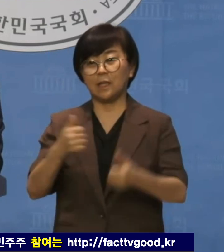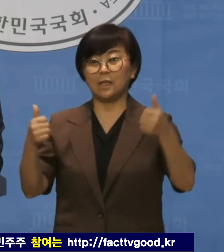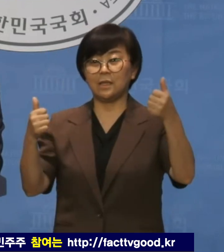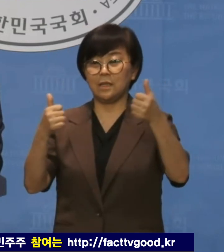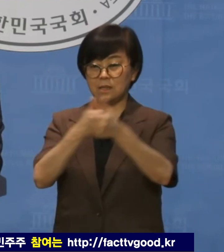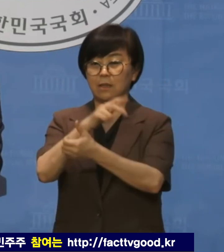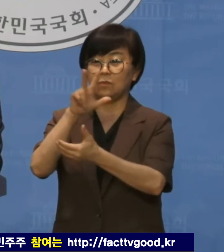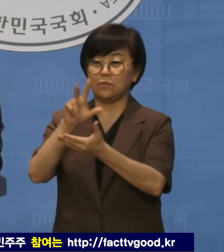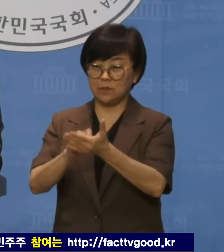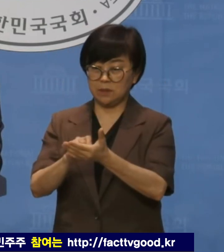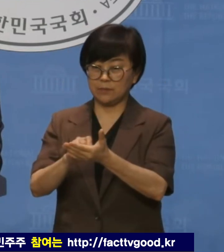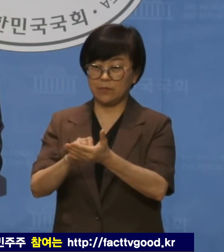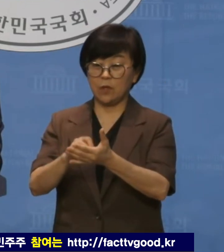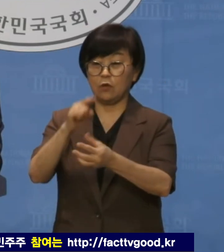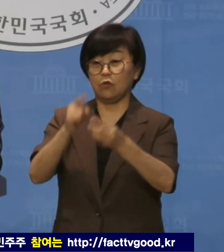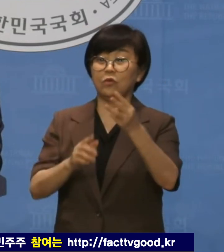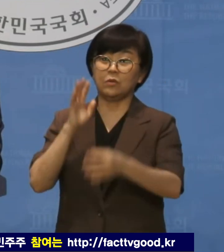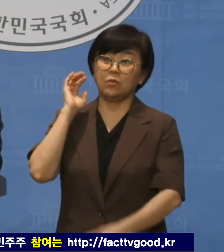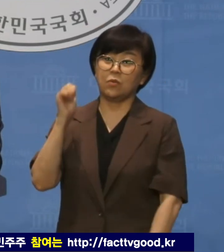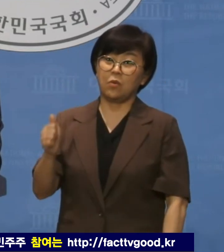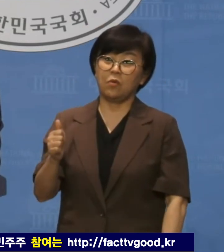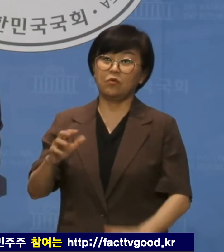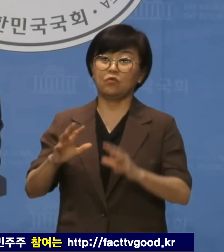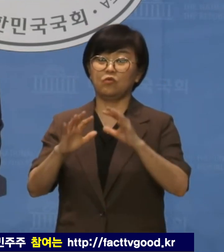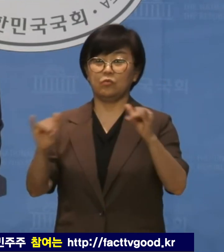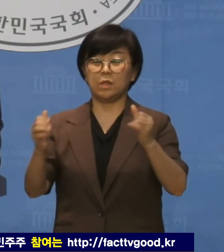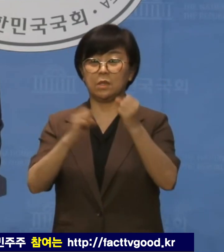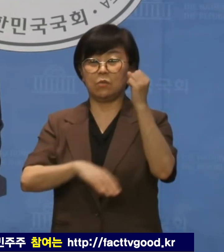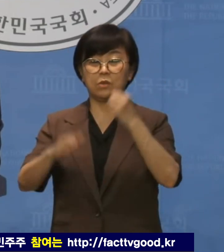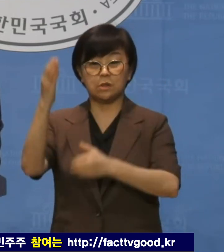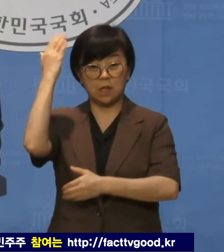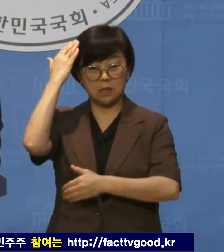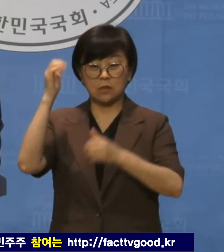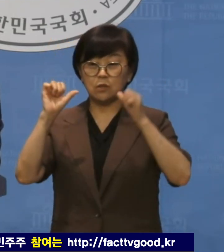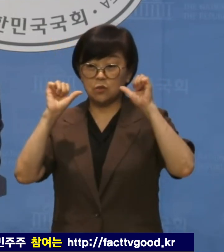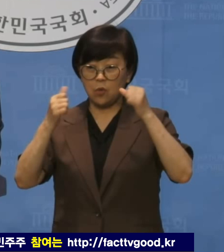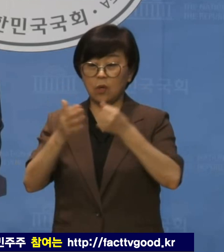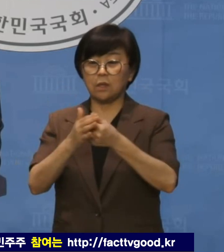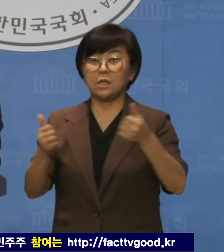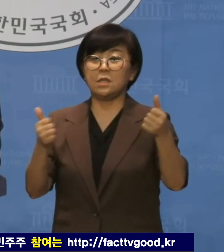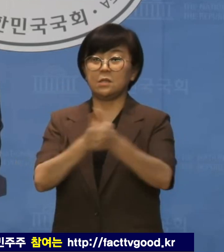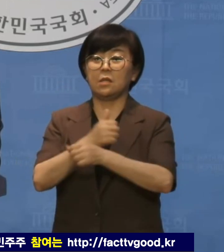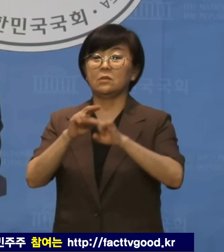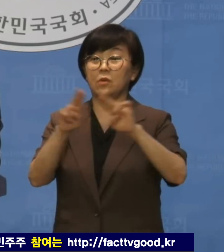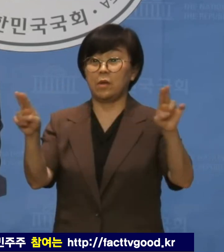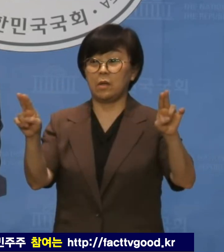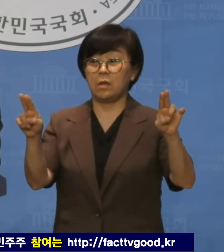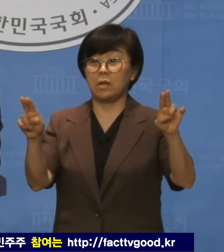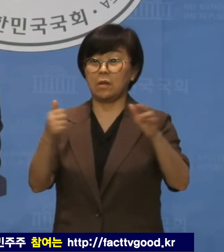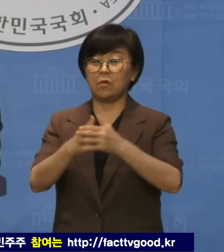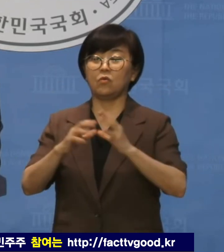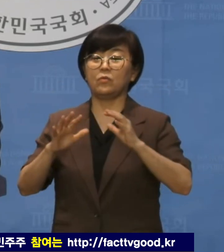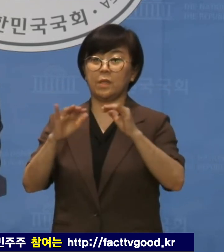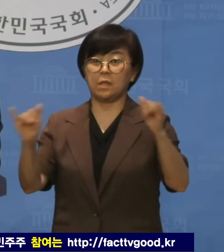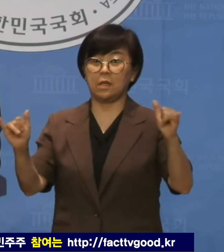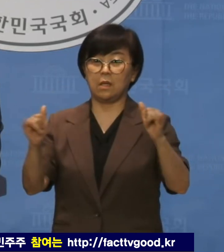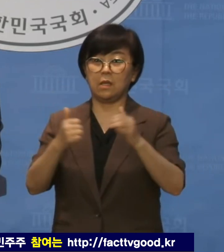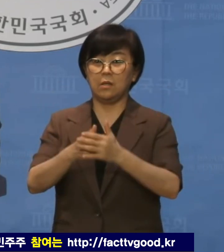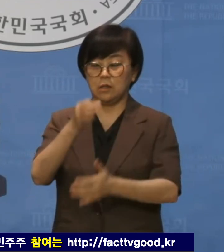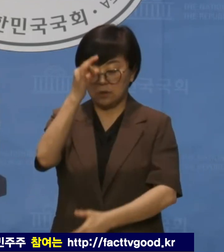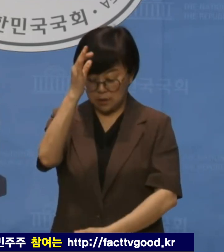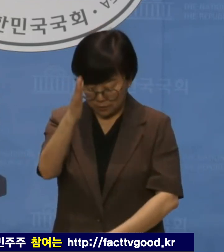참사입니다. 윤석열 대통령은 국민 상식을 조롱하는 인사를 철회하고 국민께